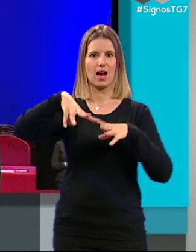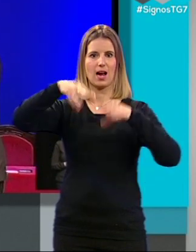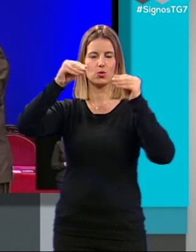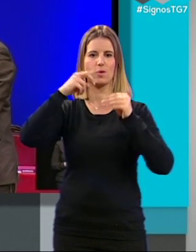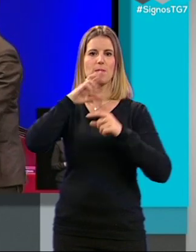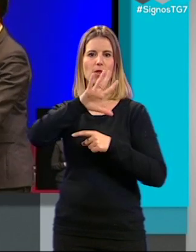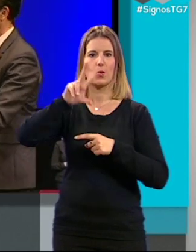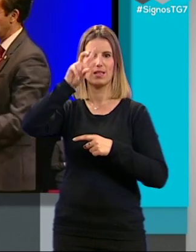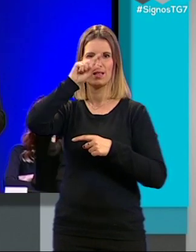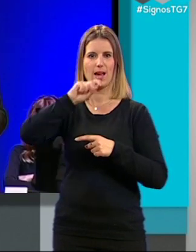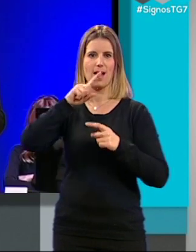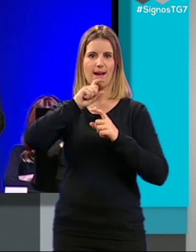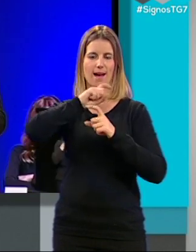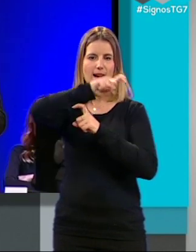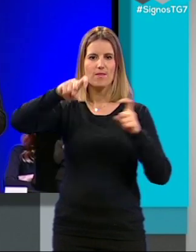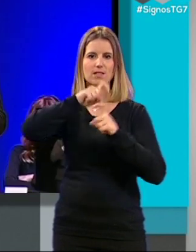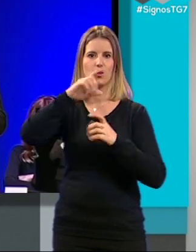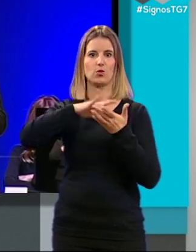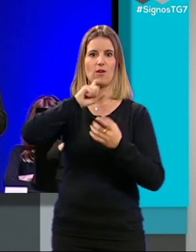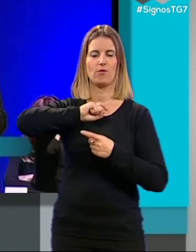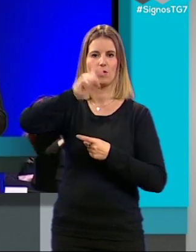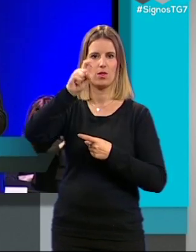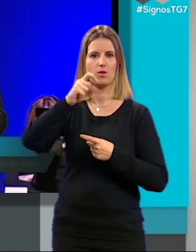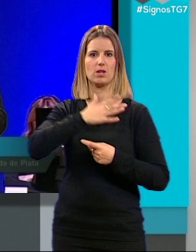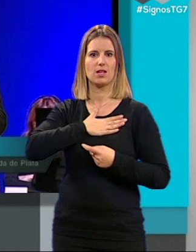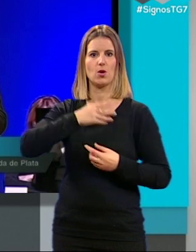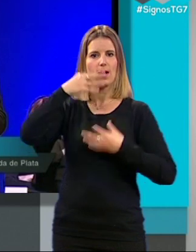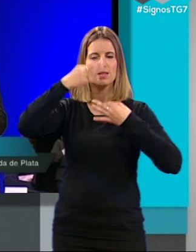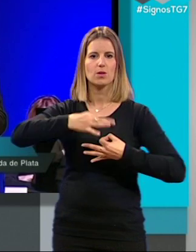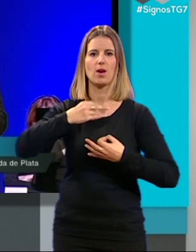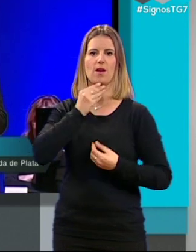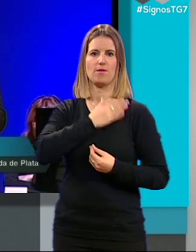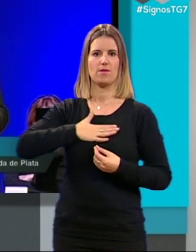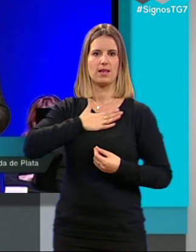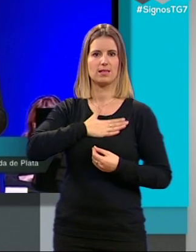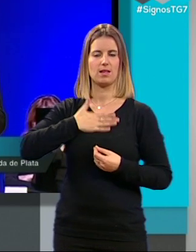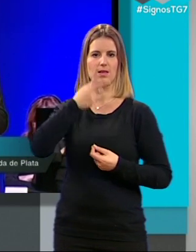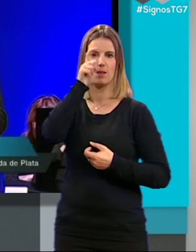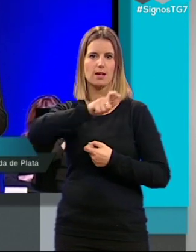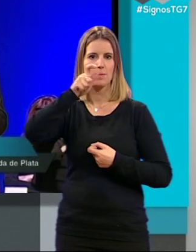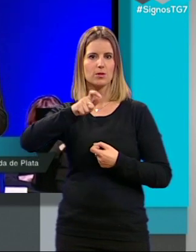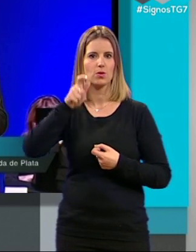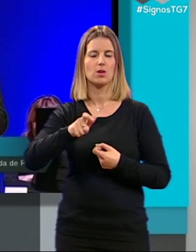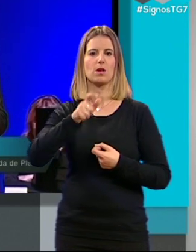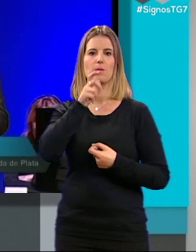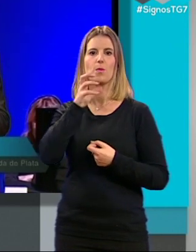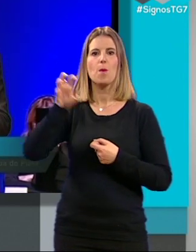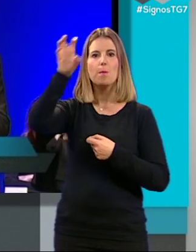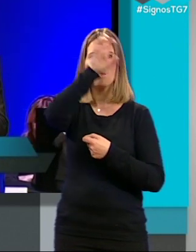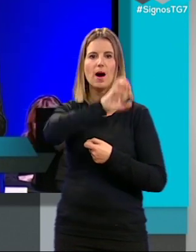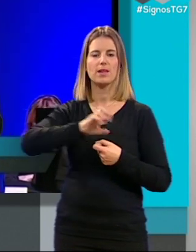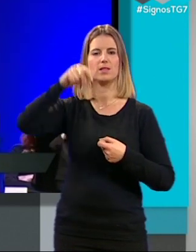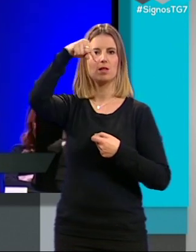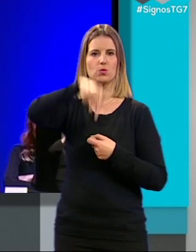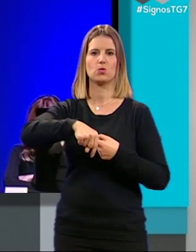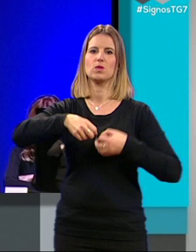aniversario de su fundación. Puede asegurar el bienestar de las personas en los países del sur y